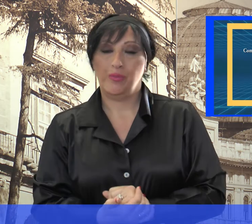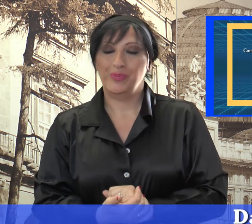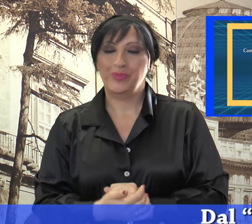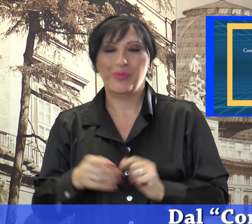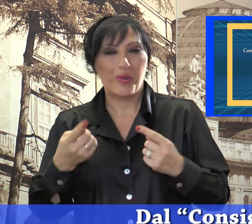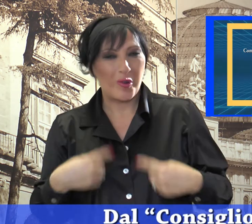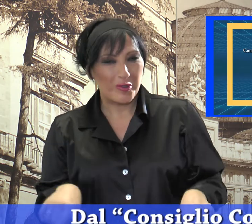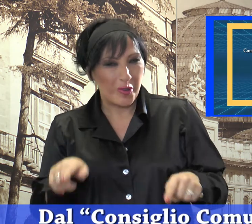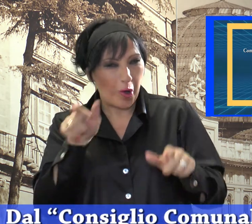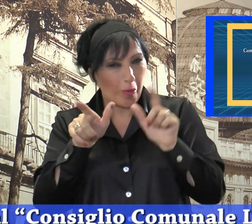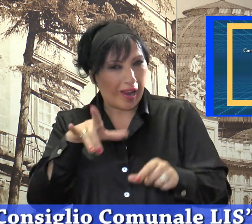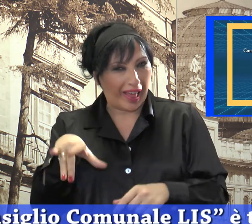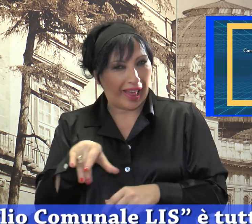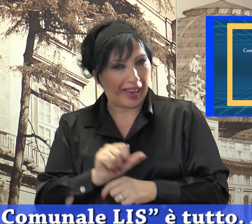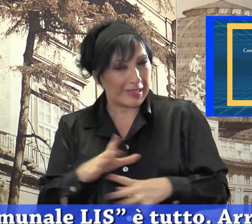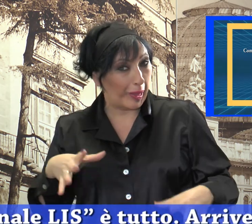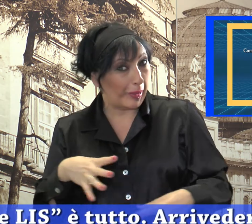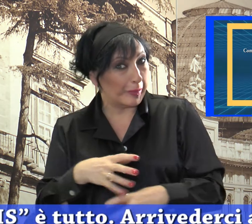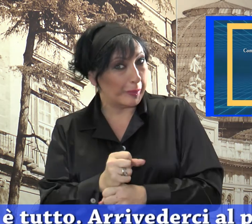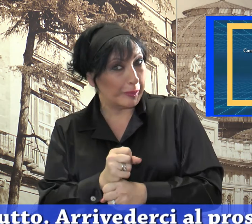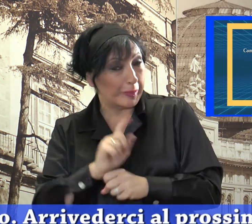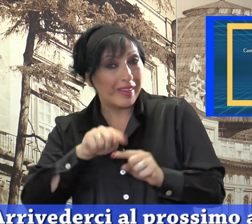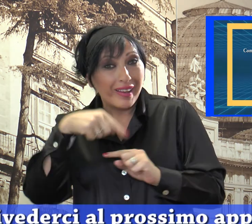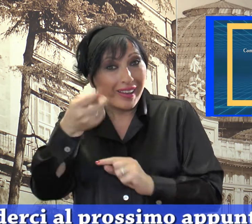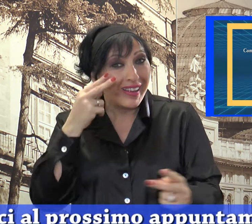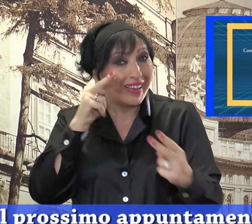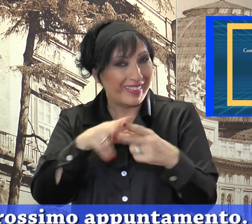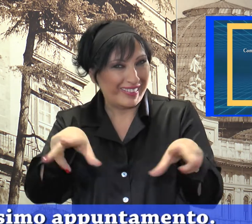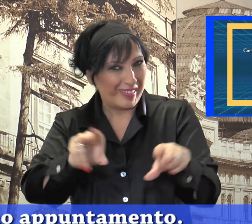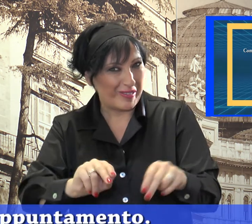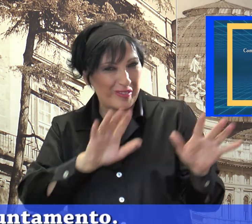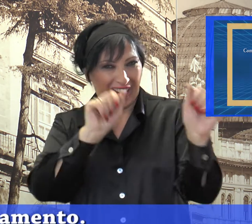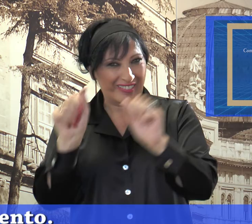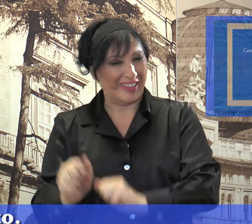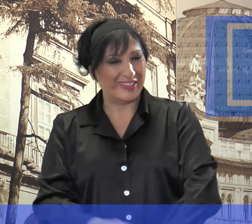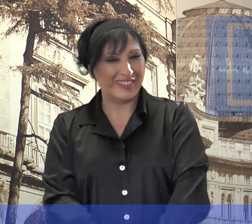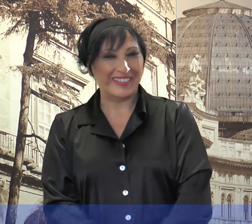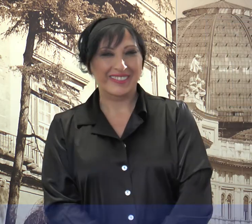Dal Consiglio Comunale LIS è tutto, arrivederci al prossimo appuntamento.